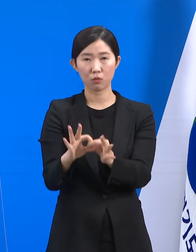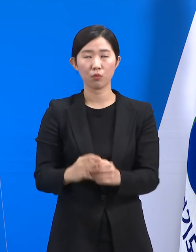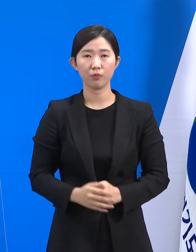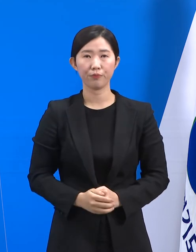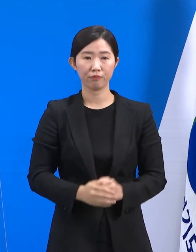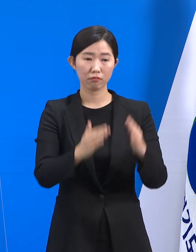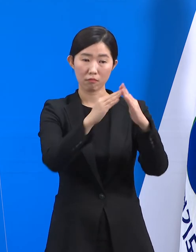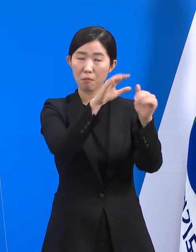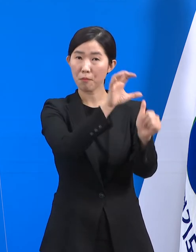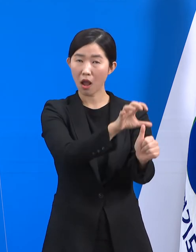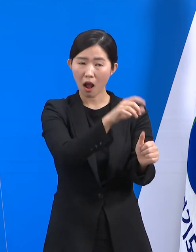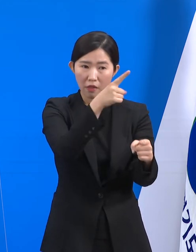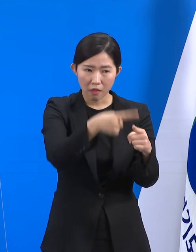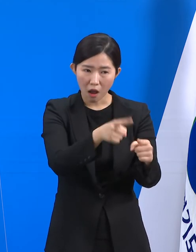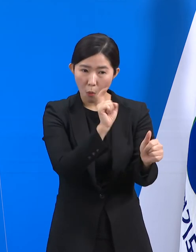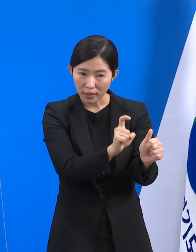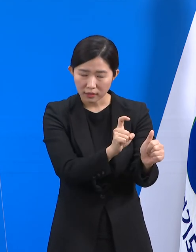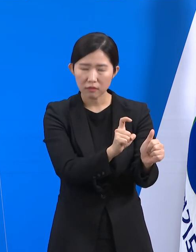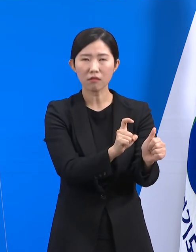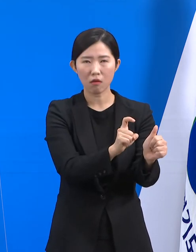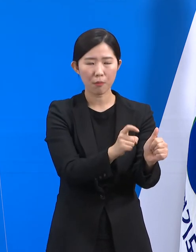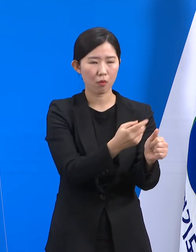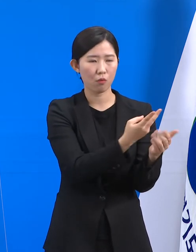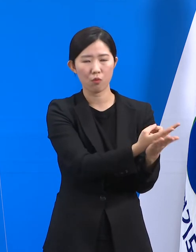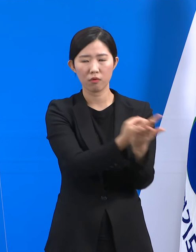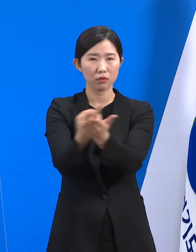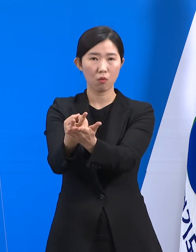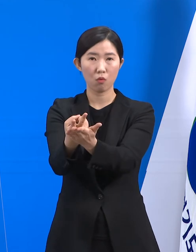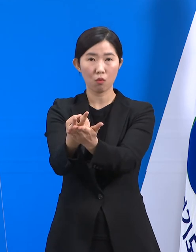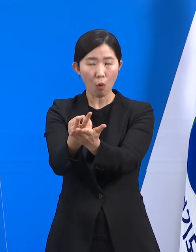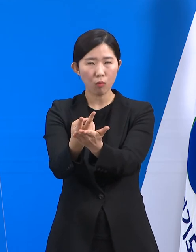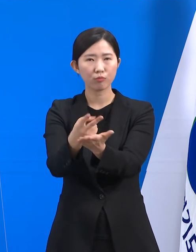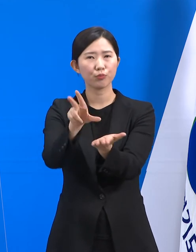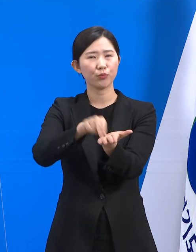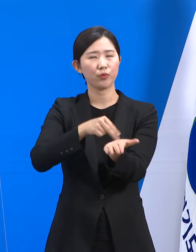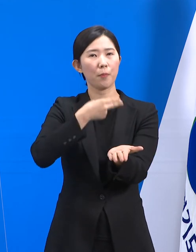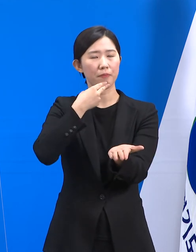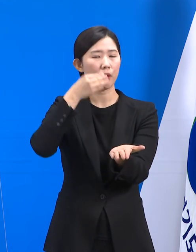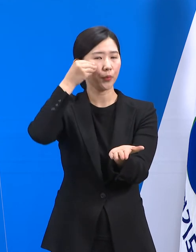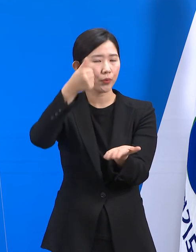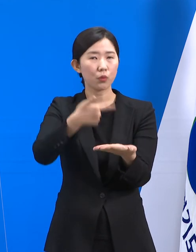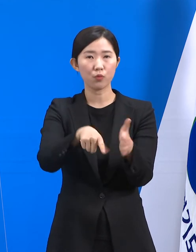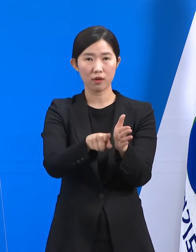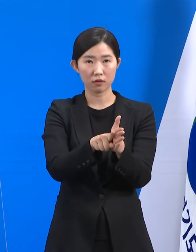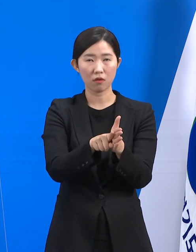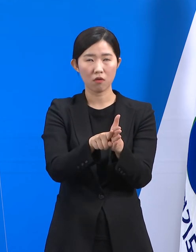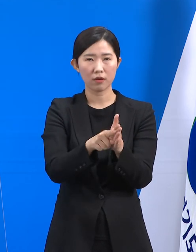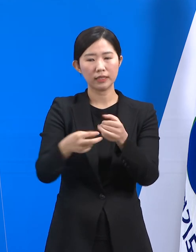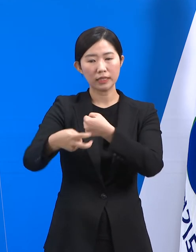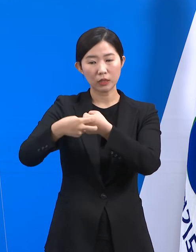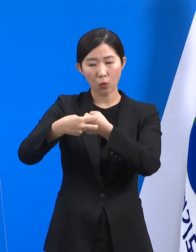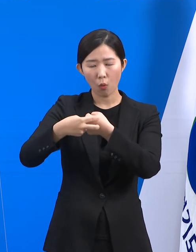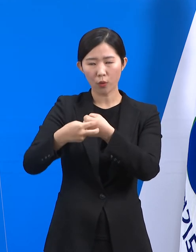판정에 따른 환자 이송과 전원에 차질이 없도록 의료기관 간 비상 연락망을 잘 유지하겠습니다.